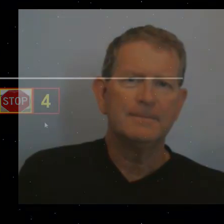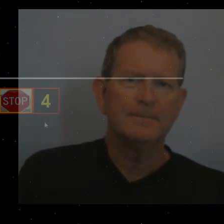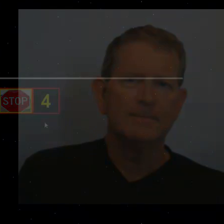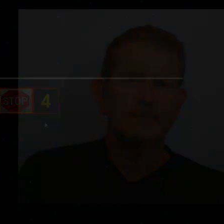lit. lit. 14